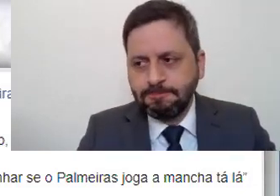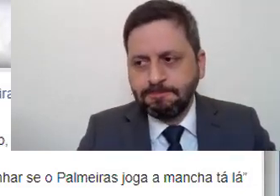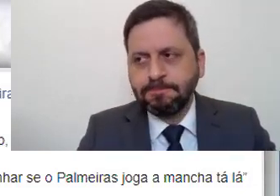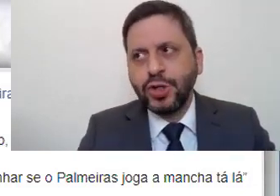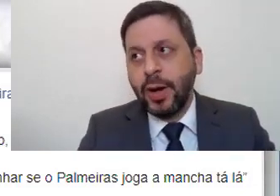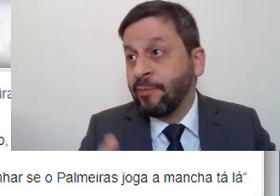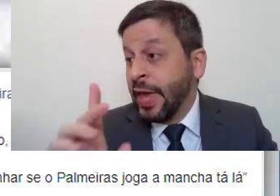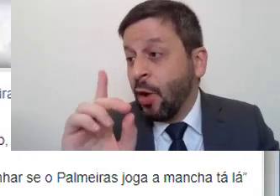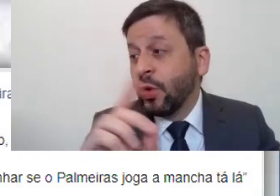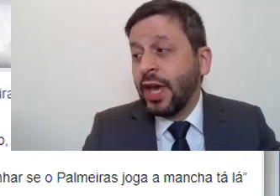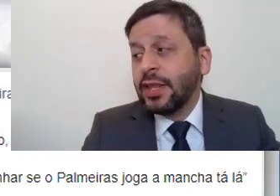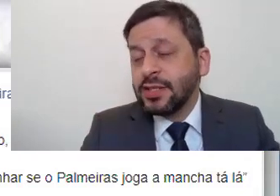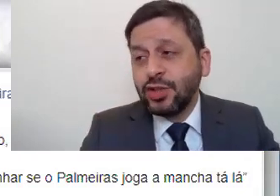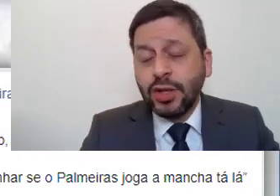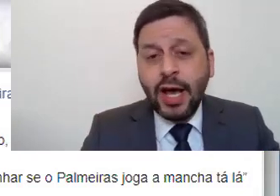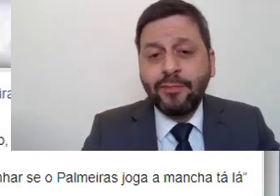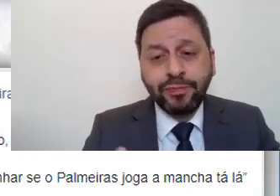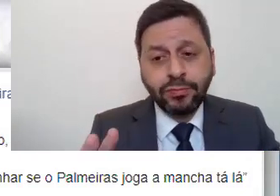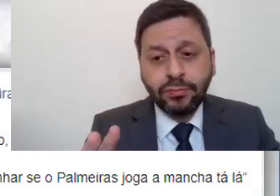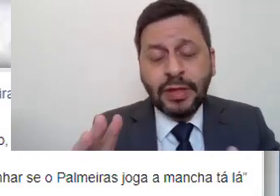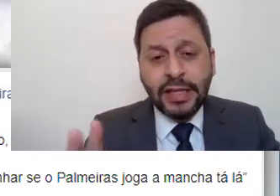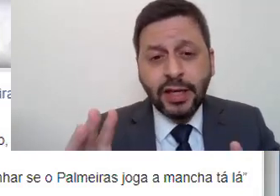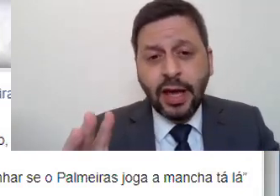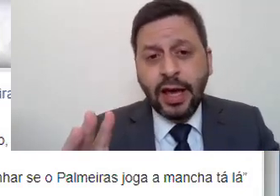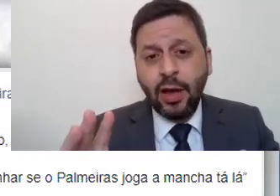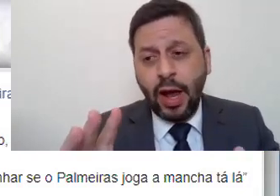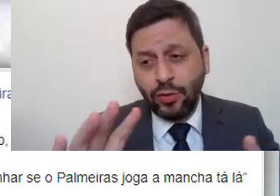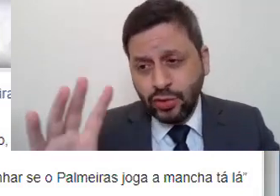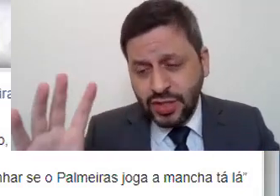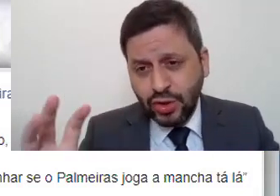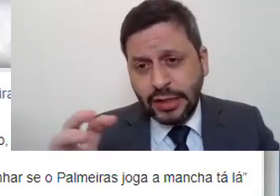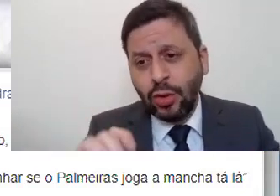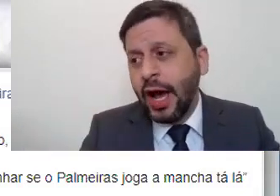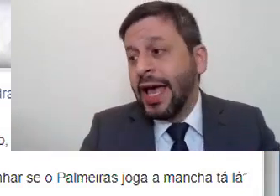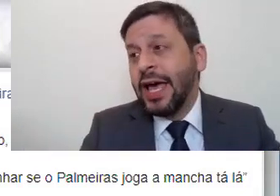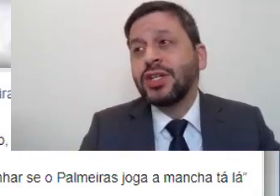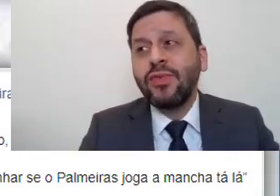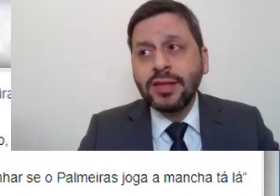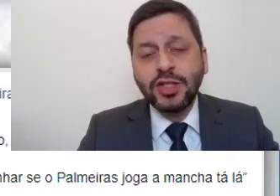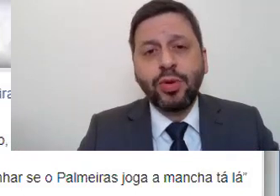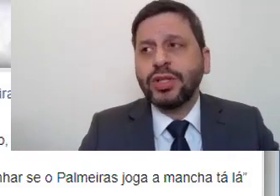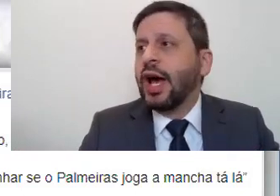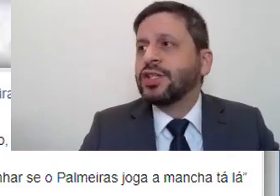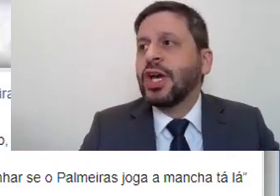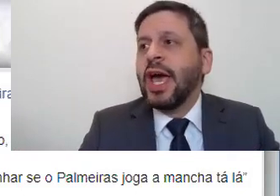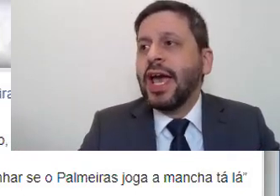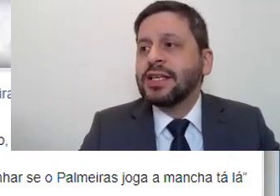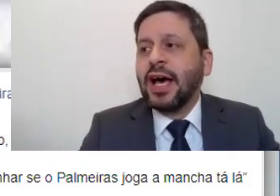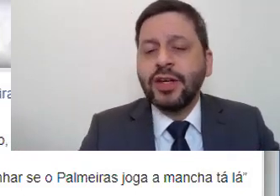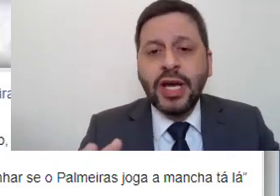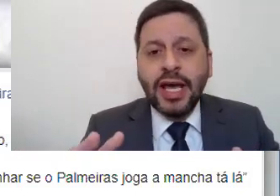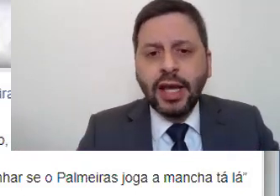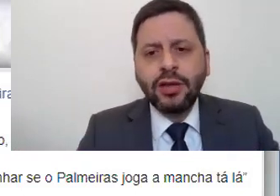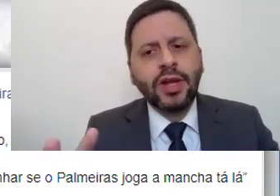etc. Pois bem, o que é interessante notar é que nós conseguimos catalogar diversas postagens